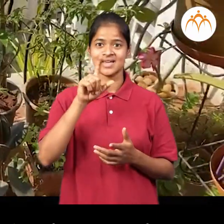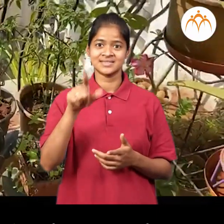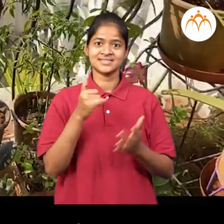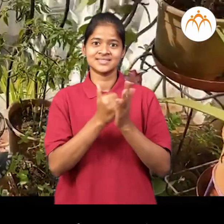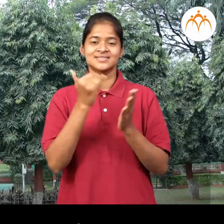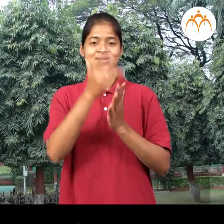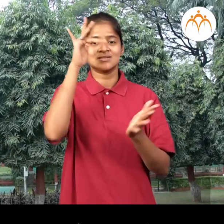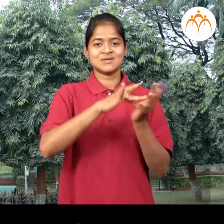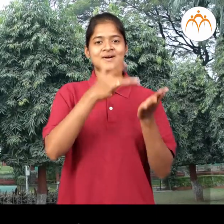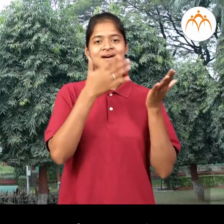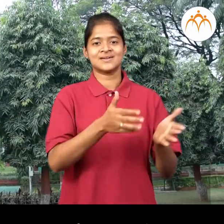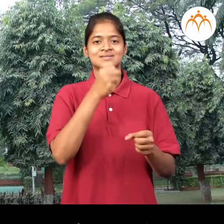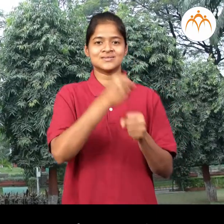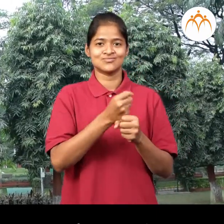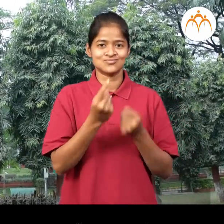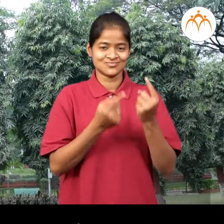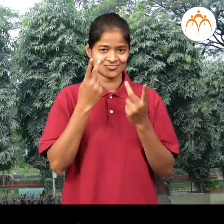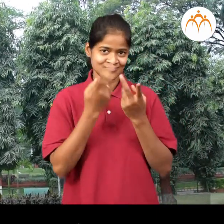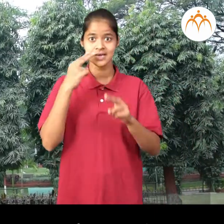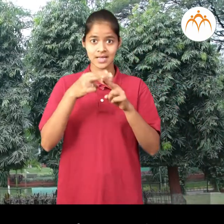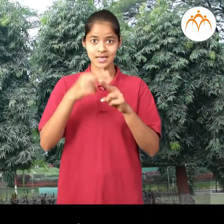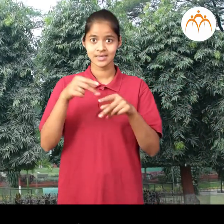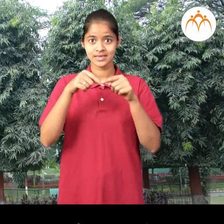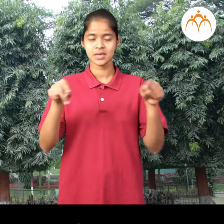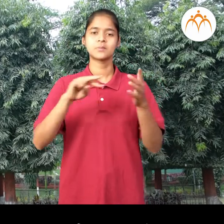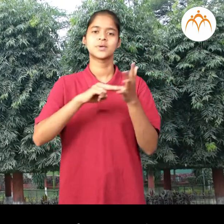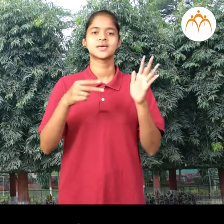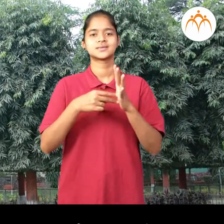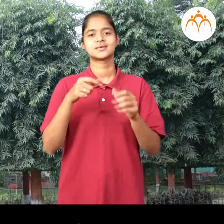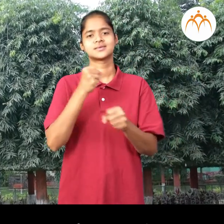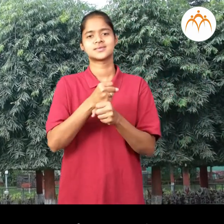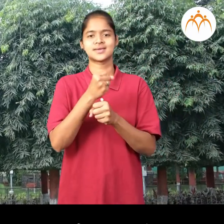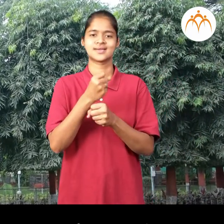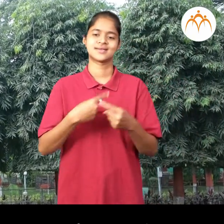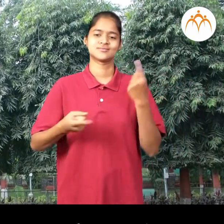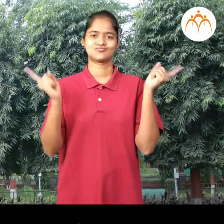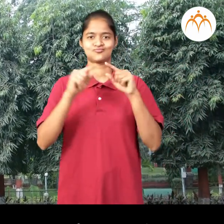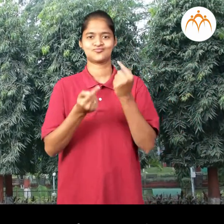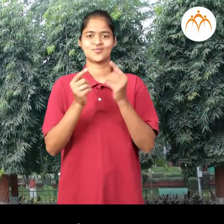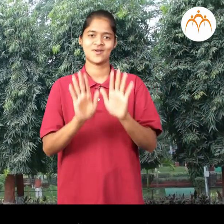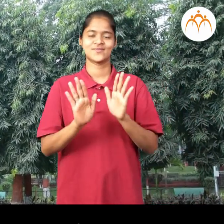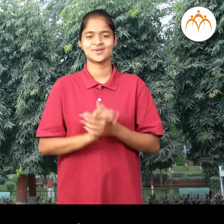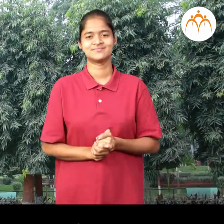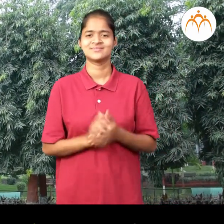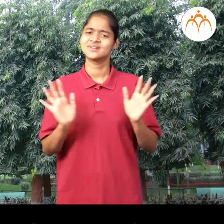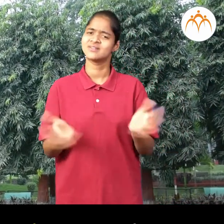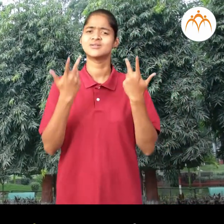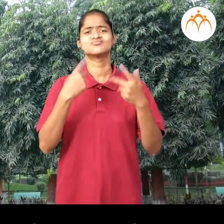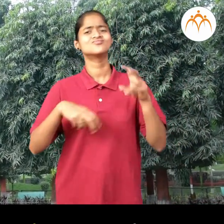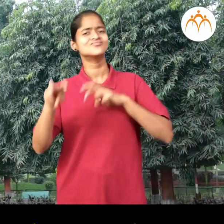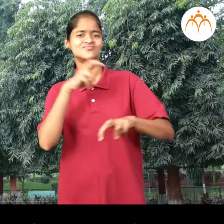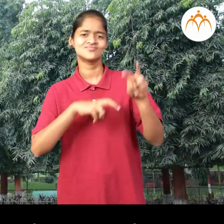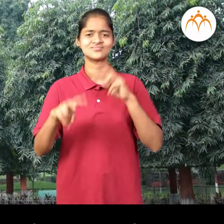हे आरियाचा गावातिल उद्ध्यान, उद्ध्यान मन्जेच बाग बरका चला तर्मक,